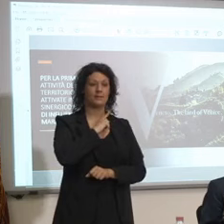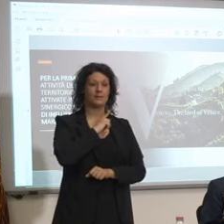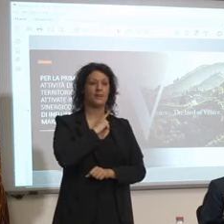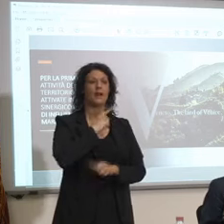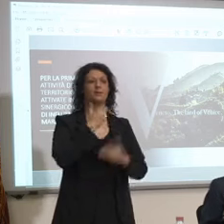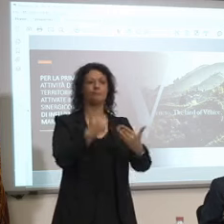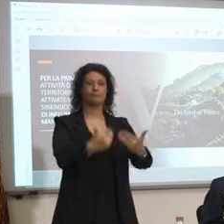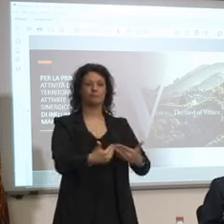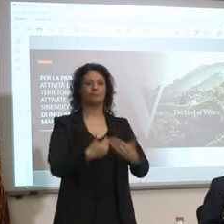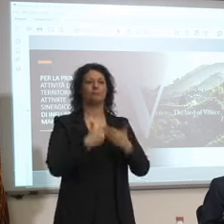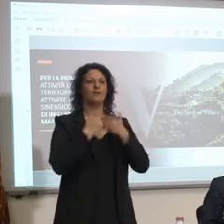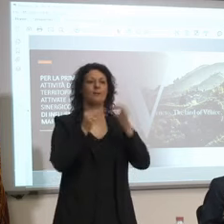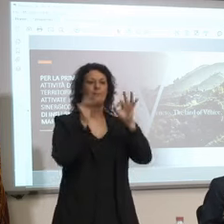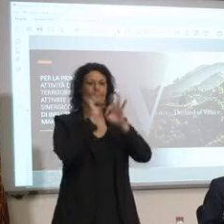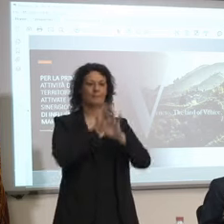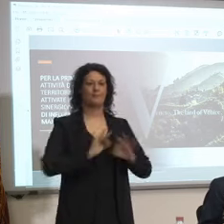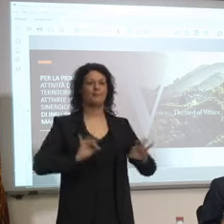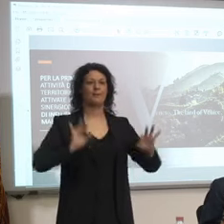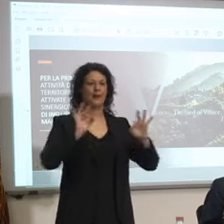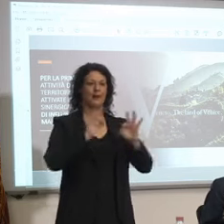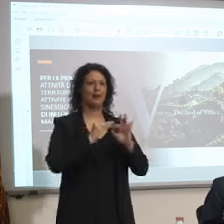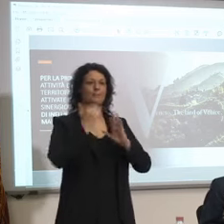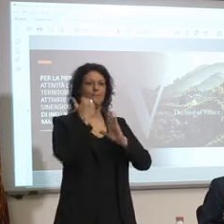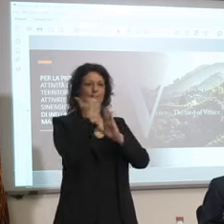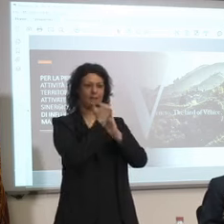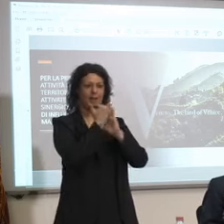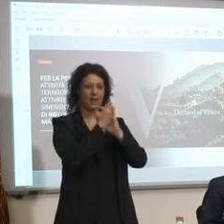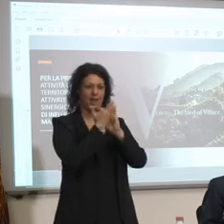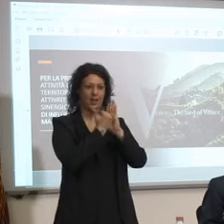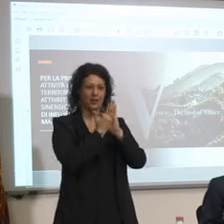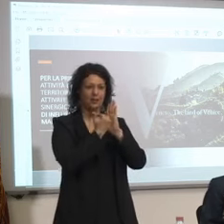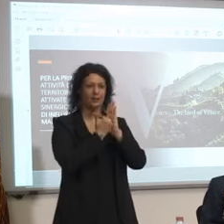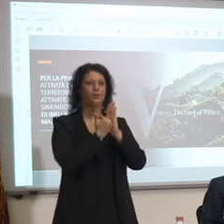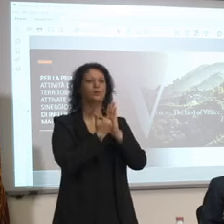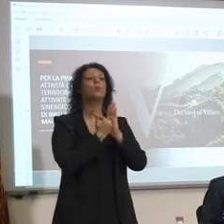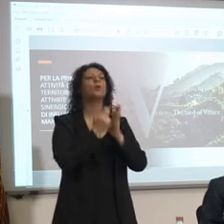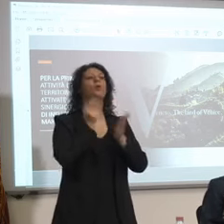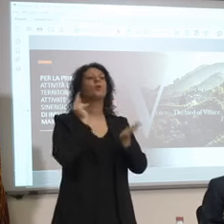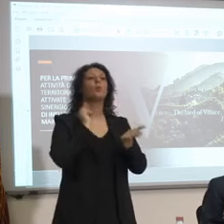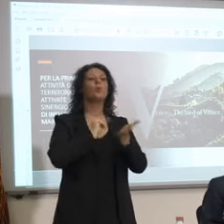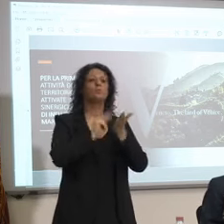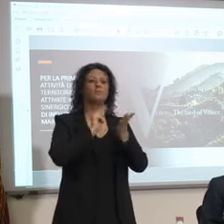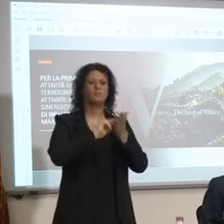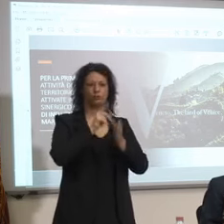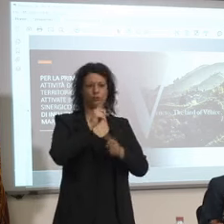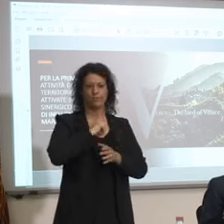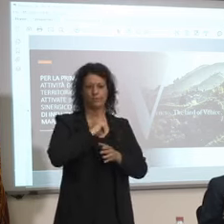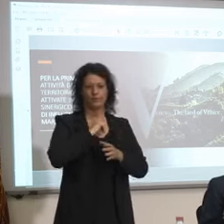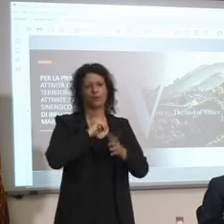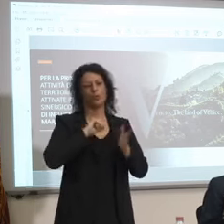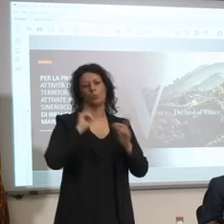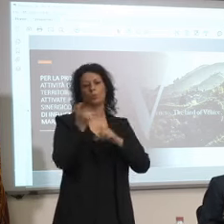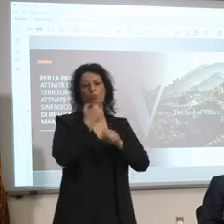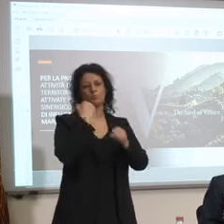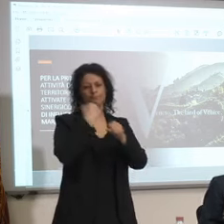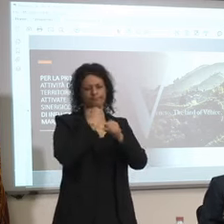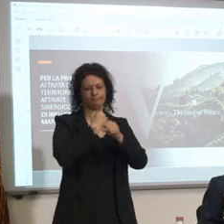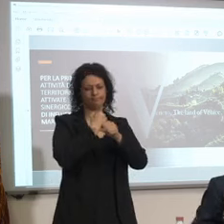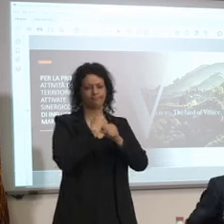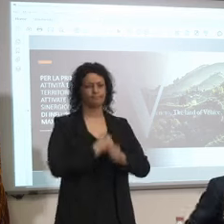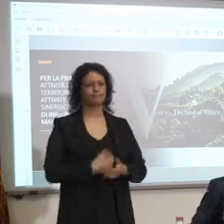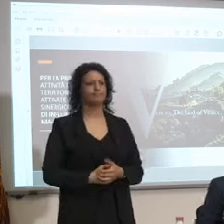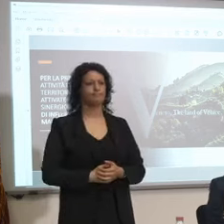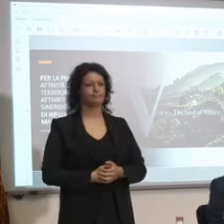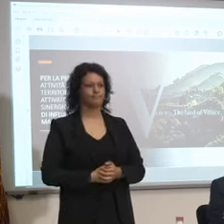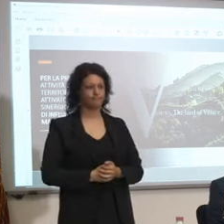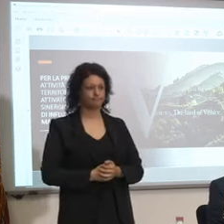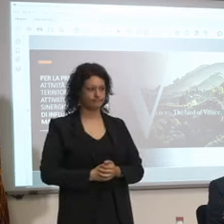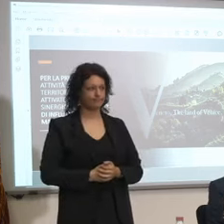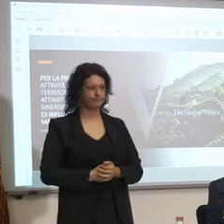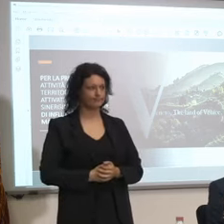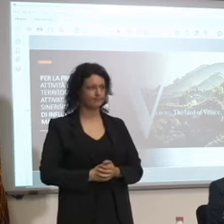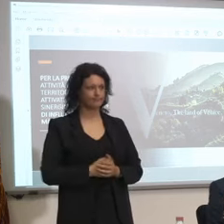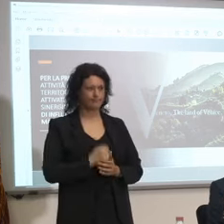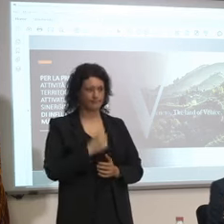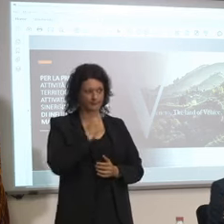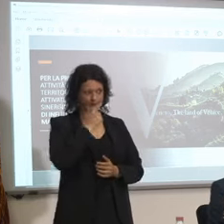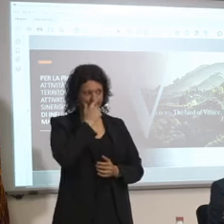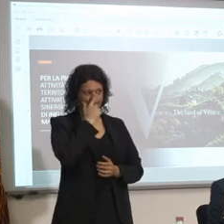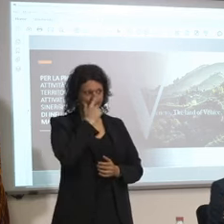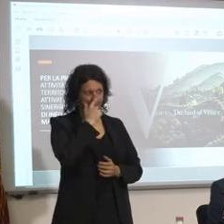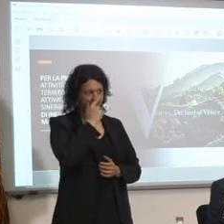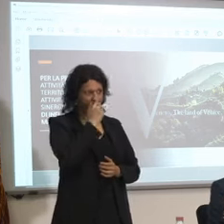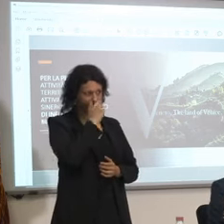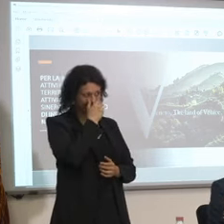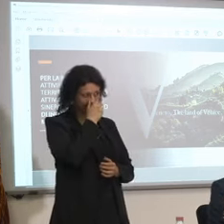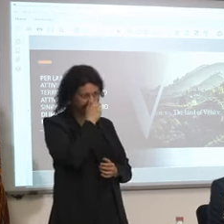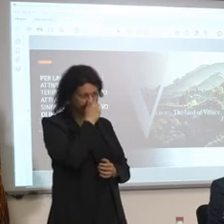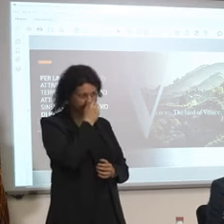piano insomma il mio ufficio e tutti coloro che hanno lavorato grazie allora ci sono già delle